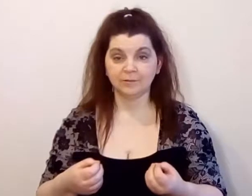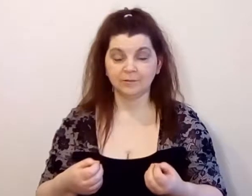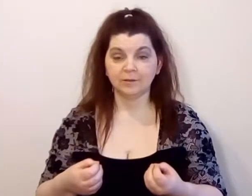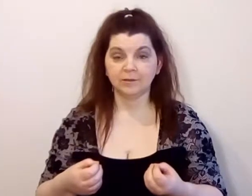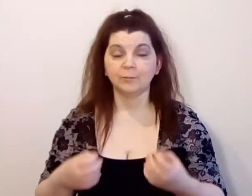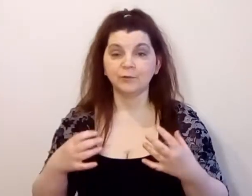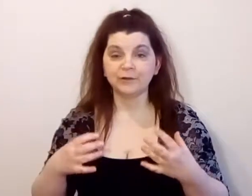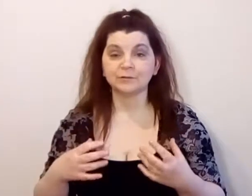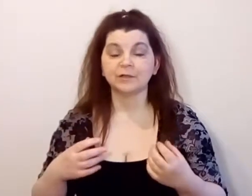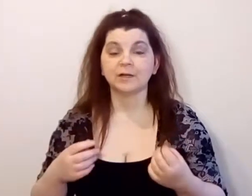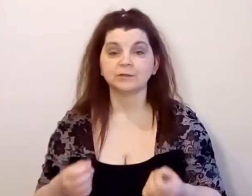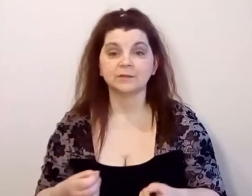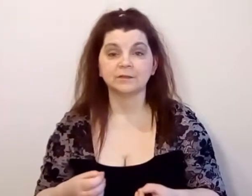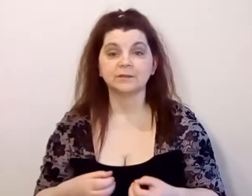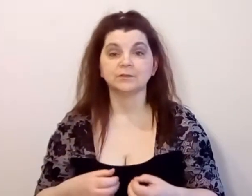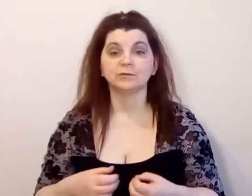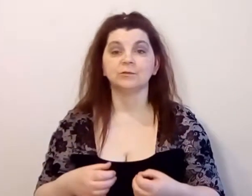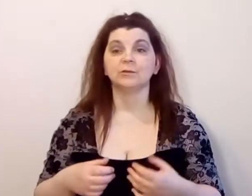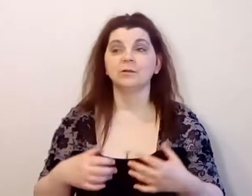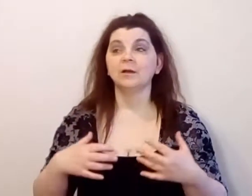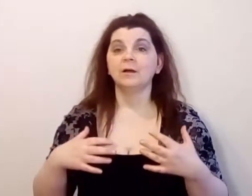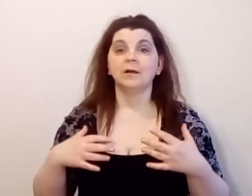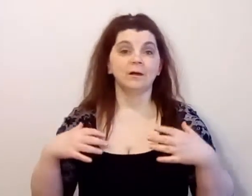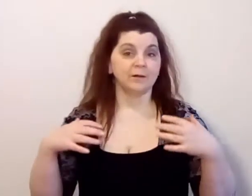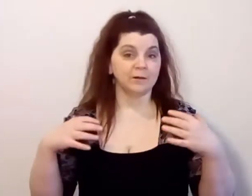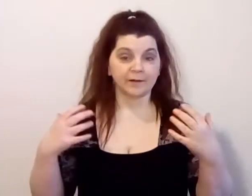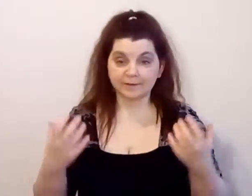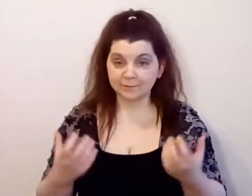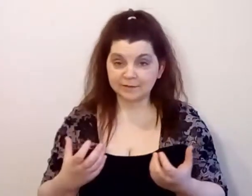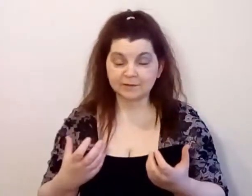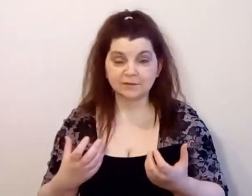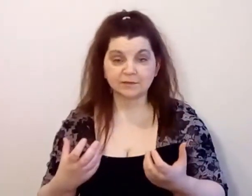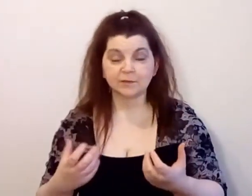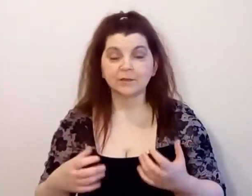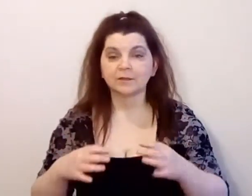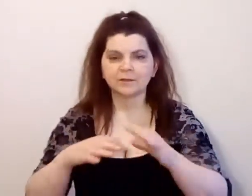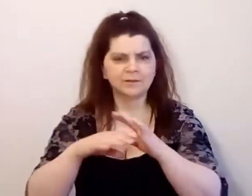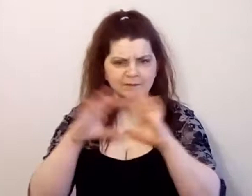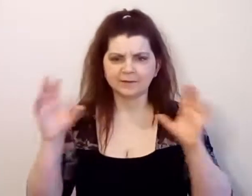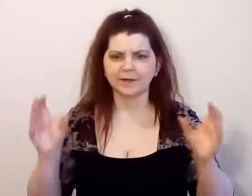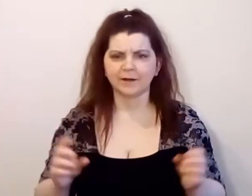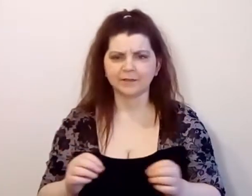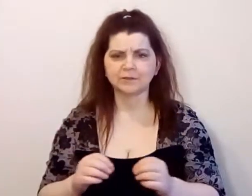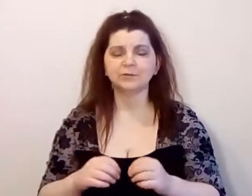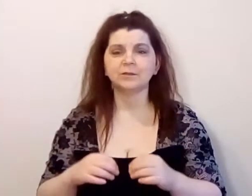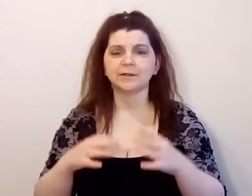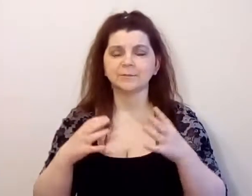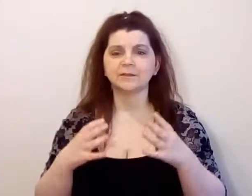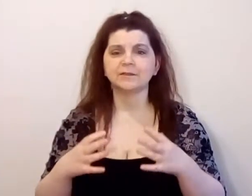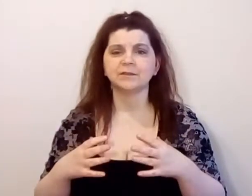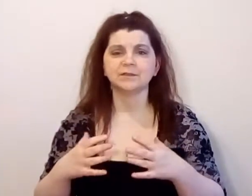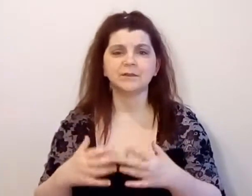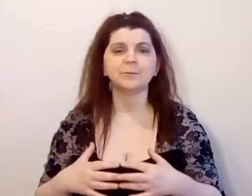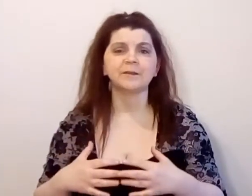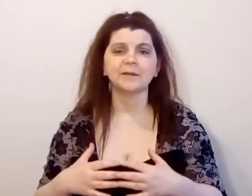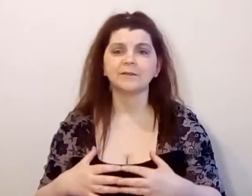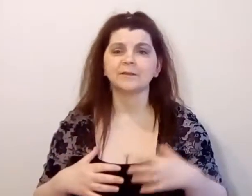И более того, я хочу сказать, что харизматичный человек – это не всегда хорошо. Харизматичный человек притягивает